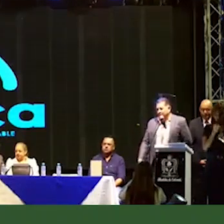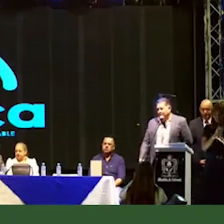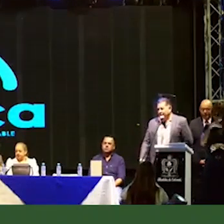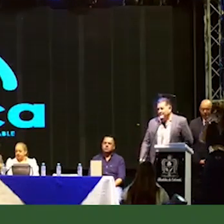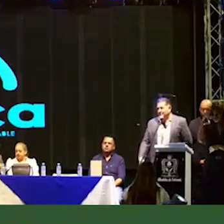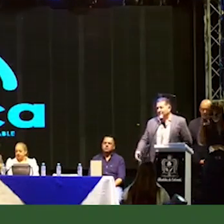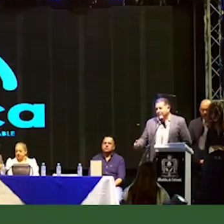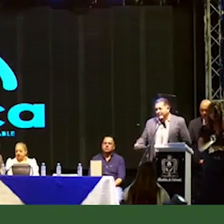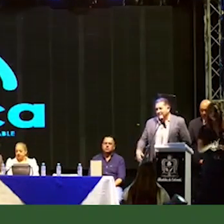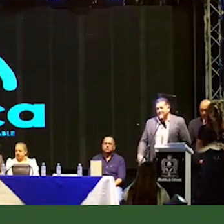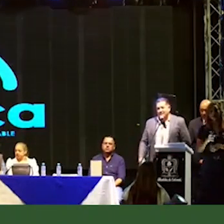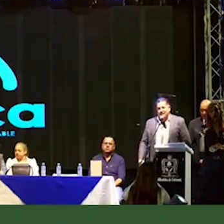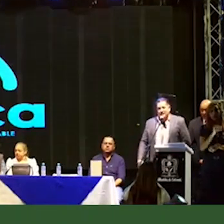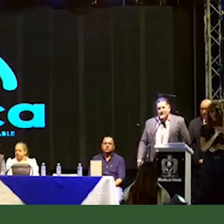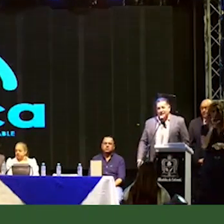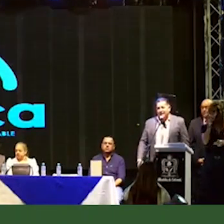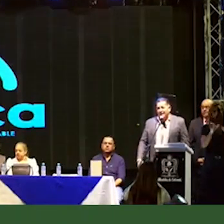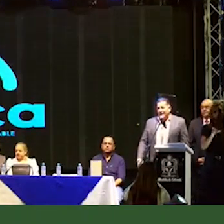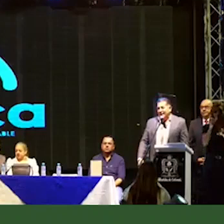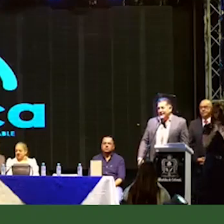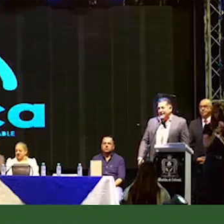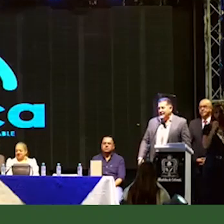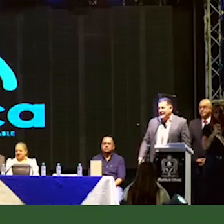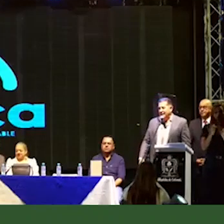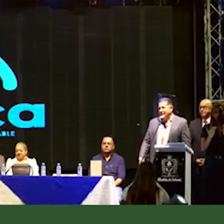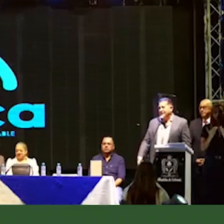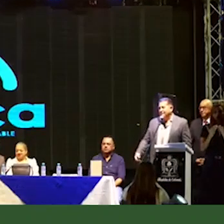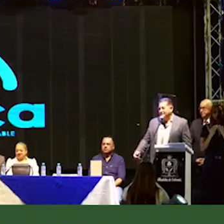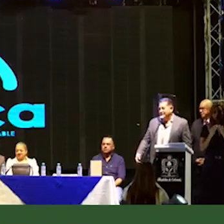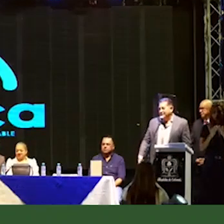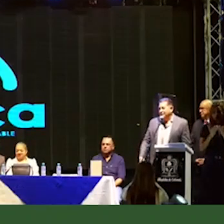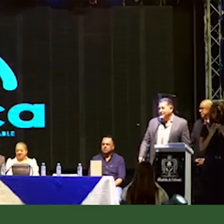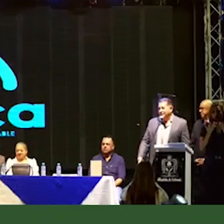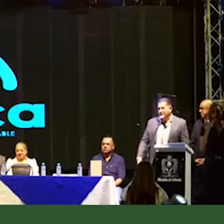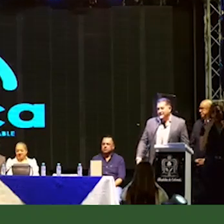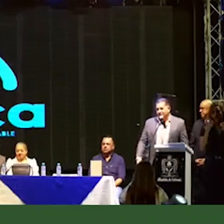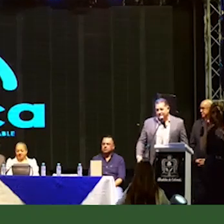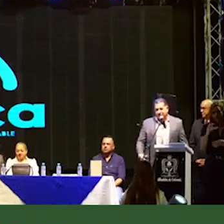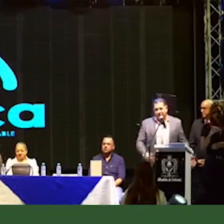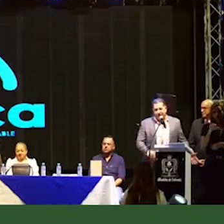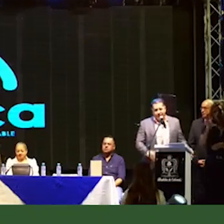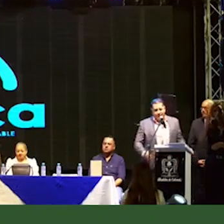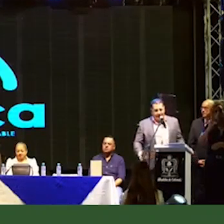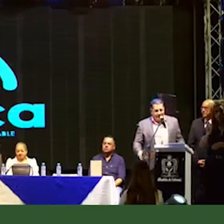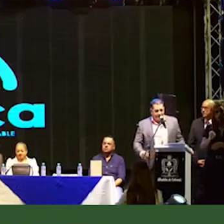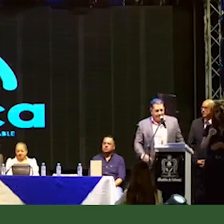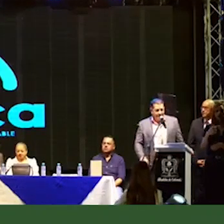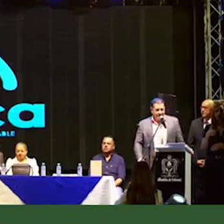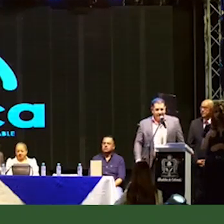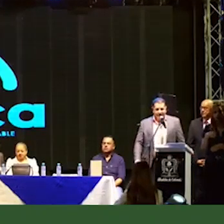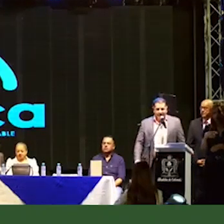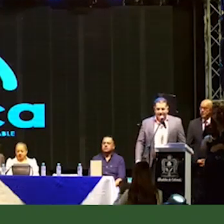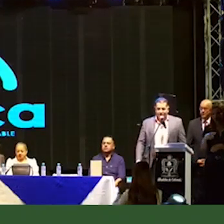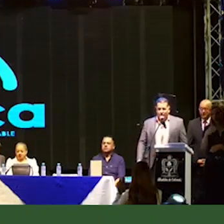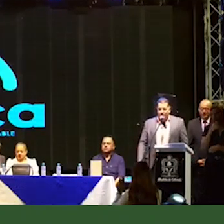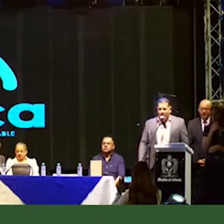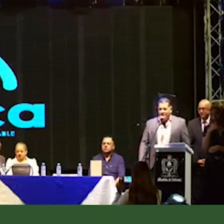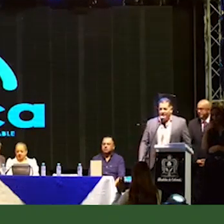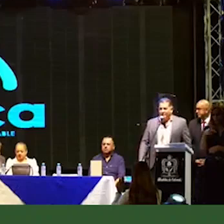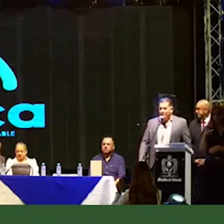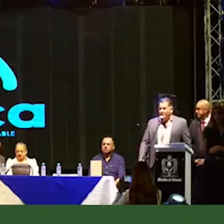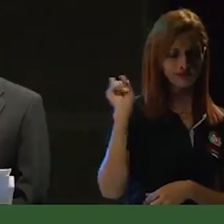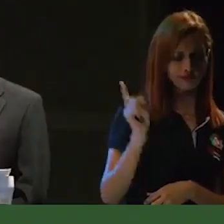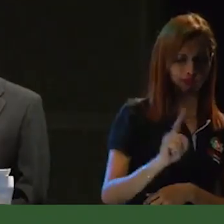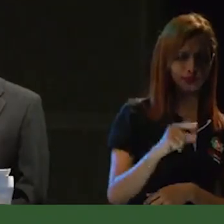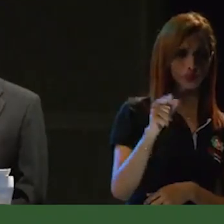servidores y que en el departamento del Quindío se ha visto tan golpeado en los últimos